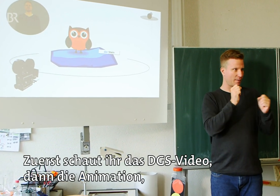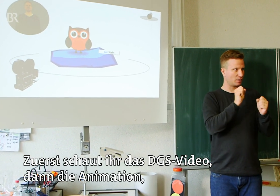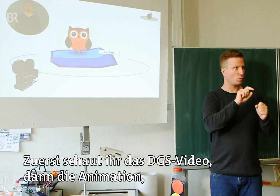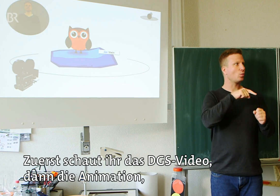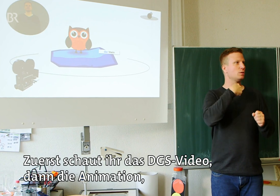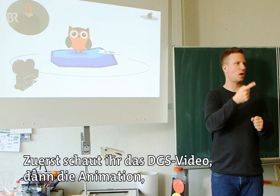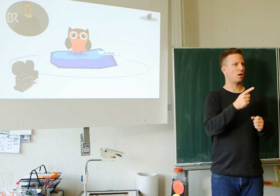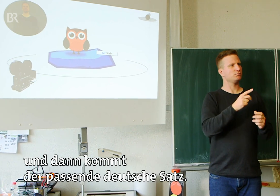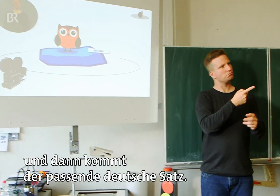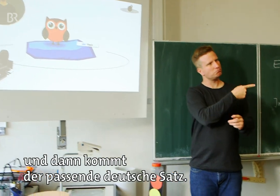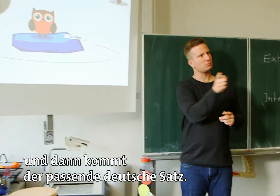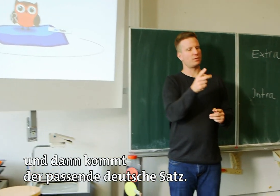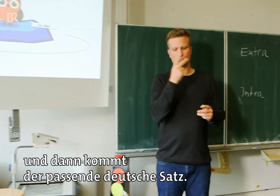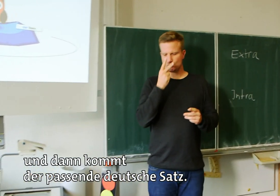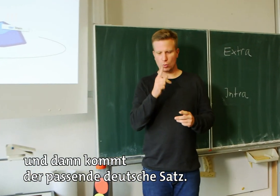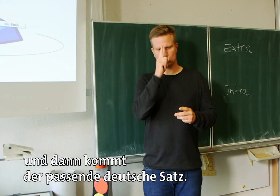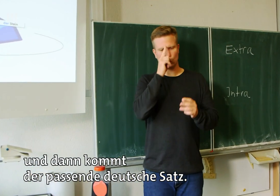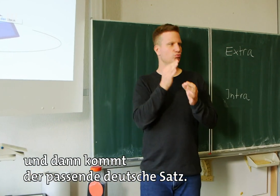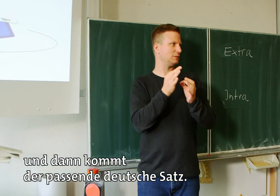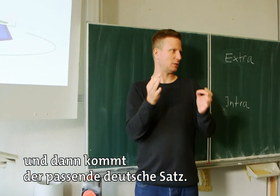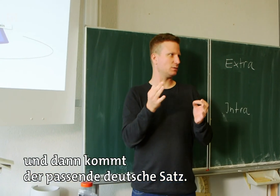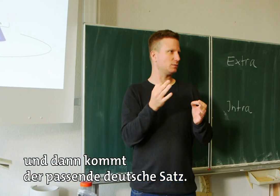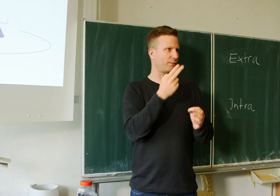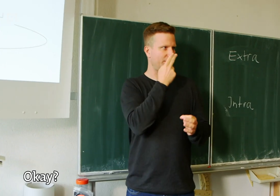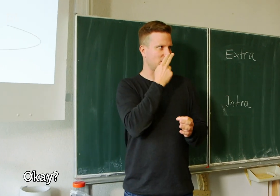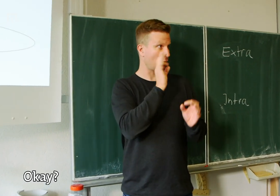dann die Animation und dann kommt der passende deutsche Satz. Okay?